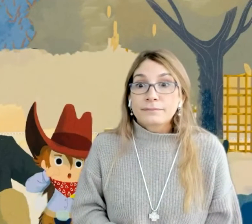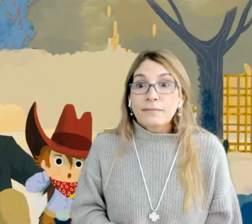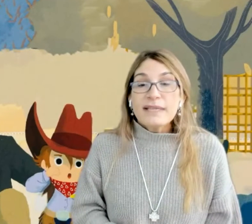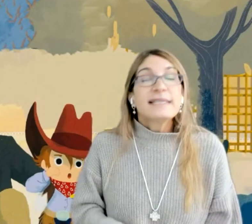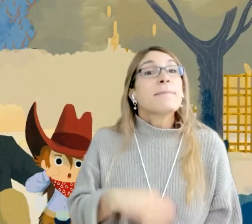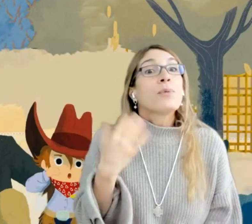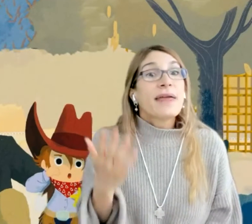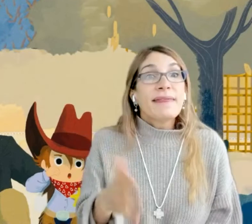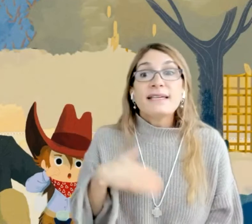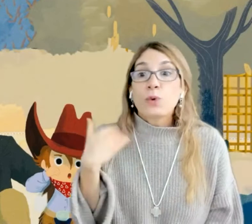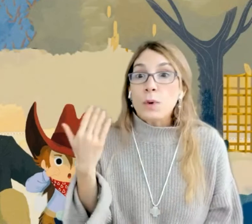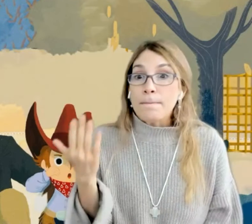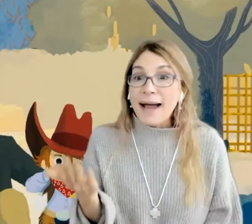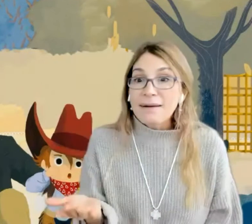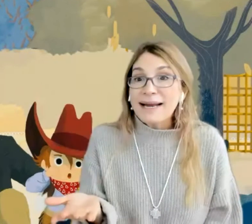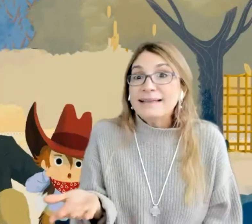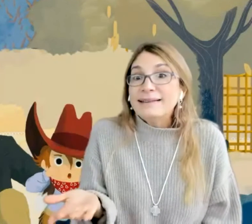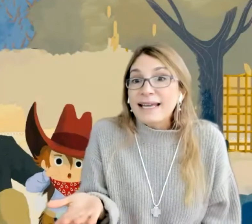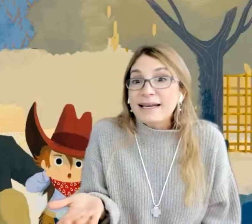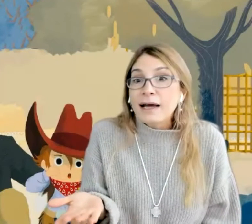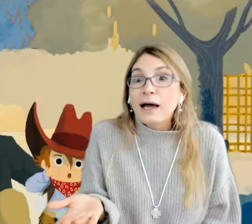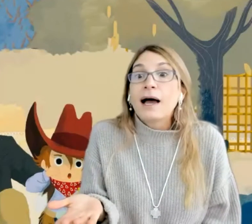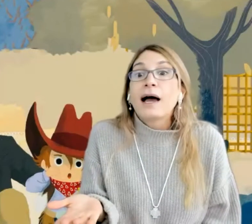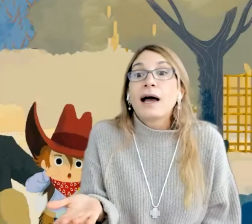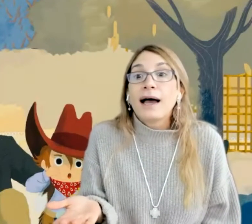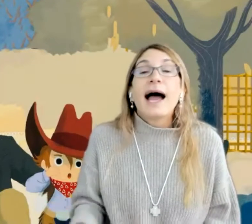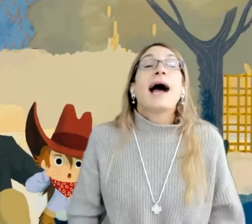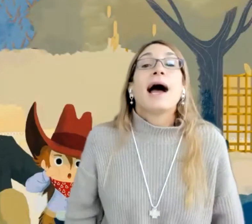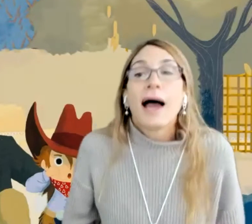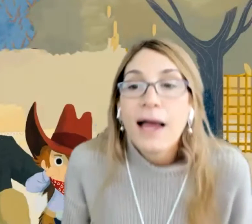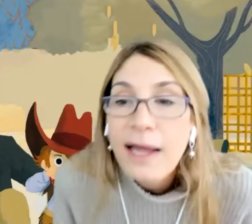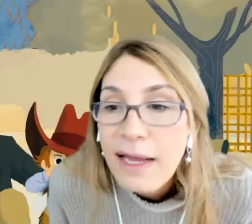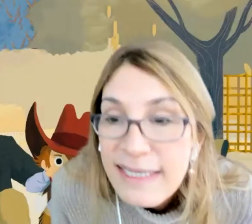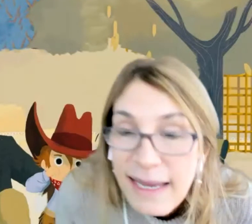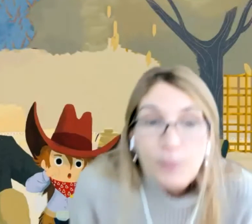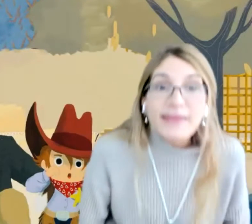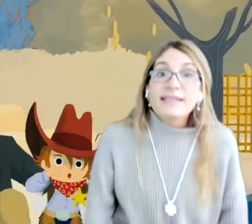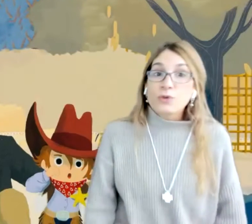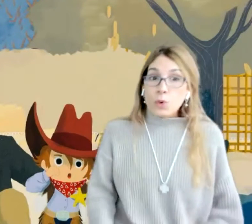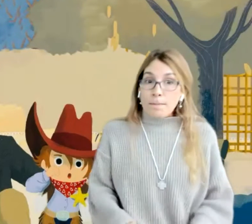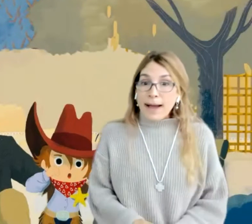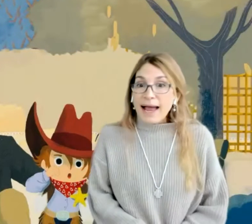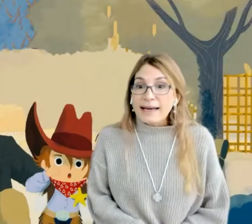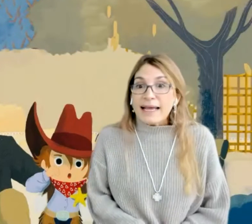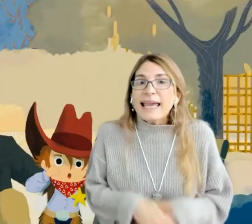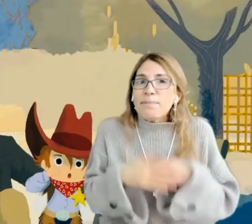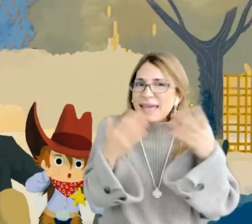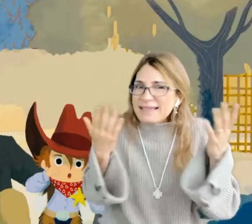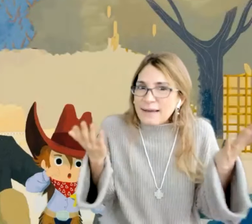Se puede disculpar, Valentina. las niñas y con los niños. Se puede disculpar. ¿Qué piensa